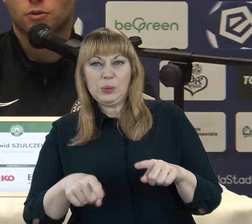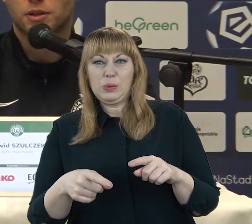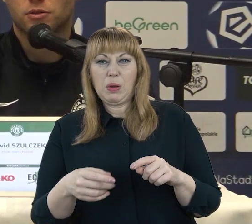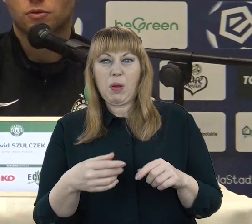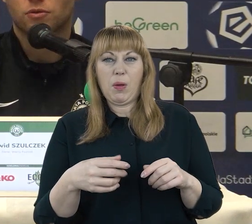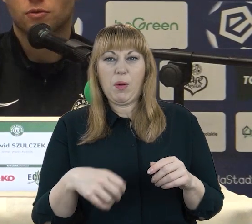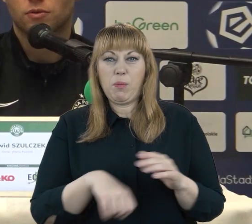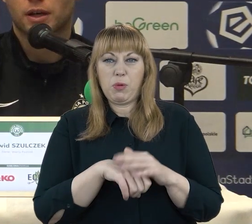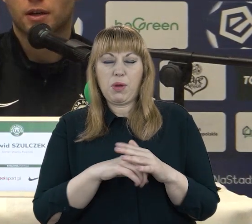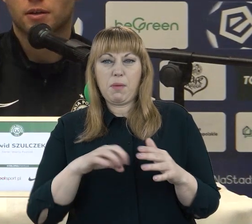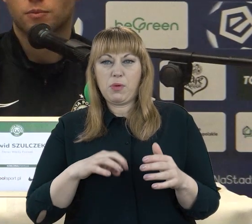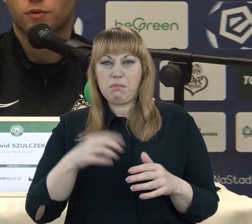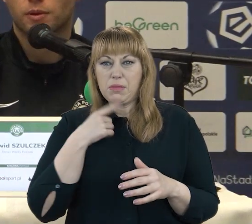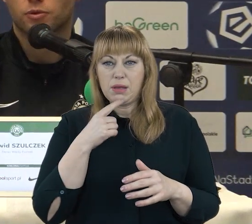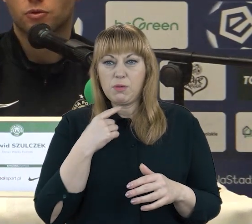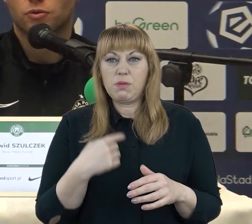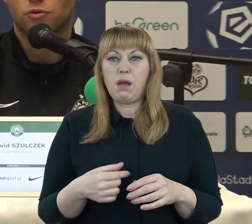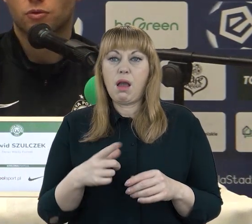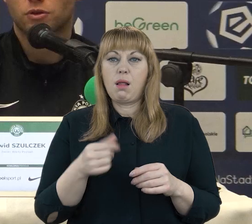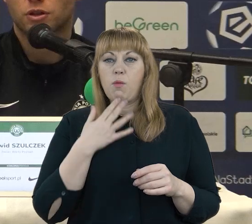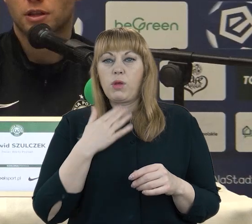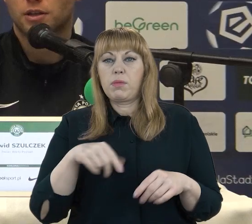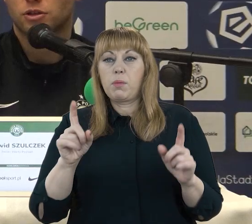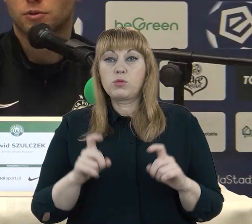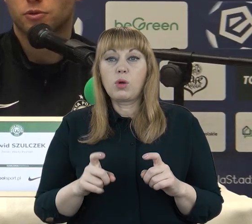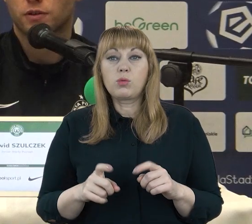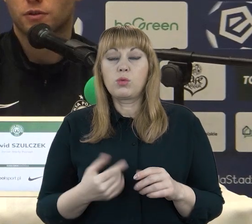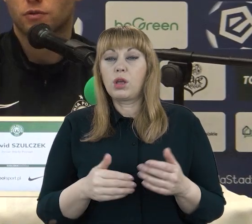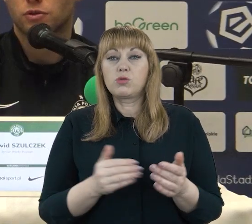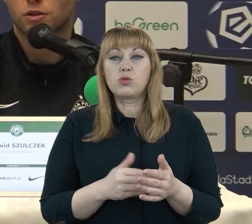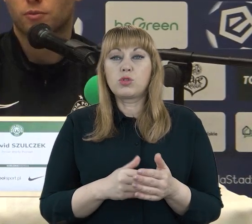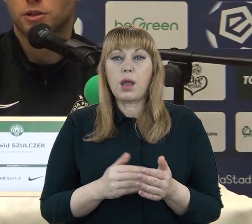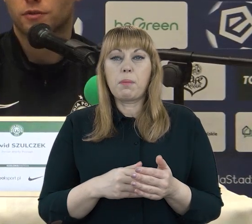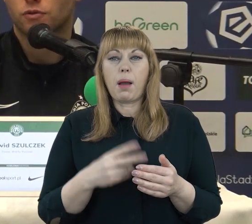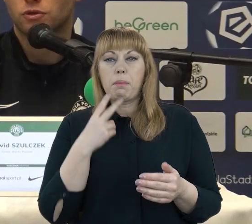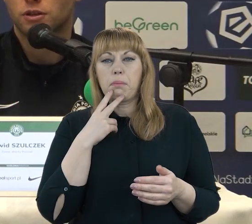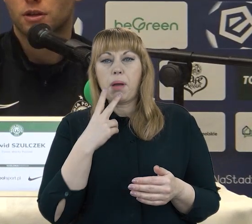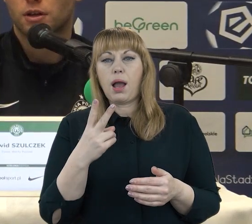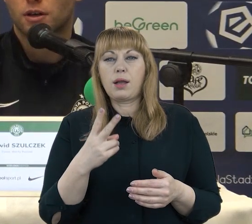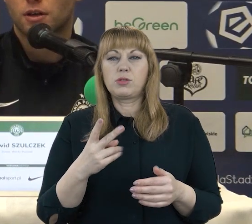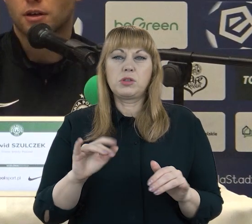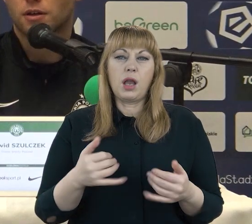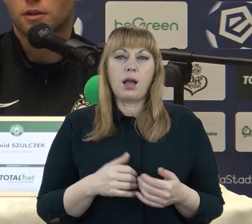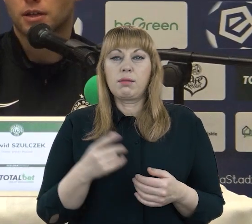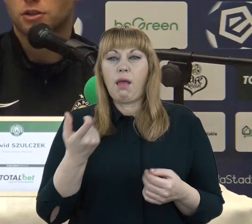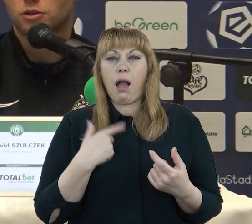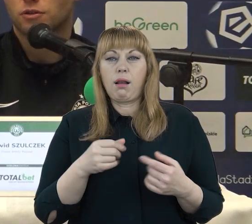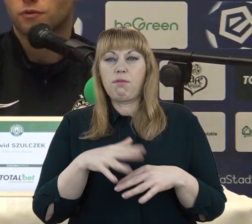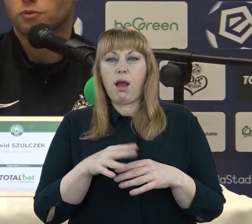Natomiast, tak jak mówiłem na początku, że nie należy się spodziewać rewolucji, tylko bardziej rewolucji. Tak też w tą